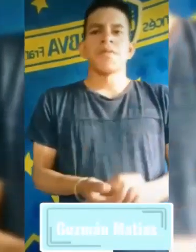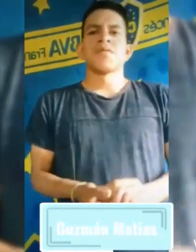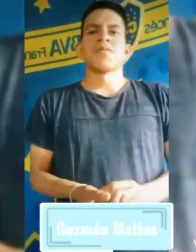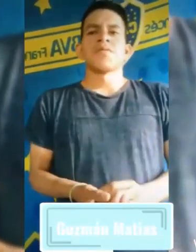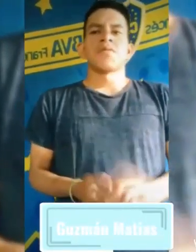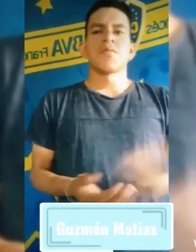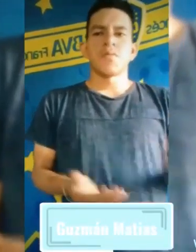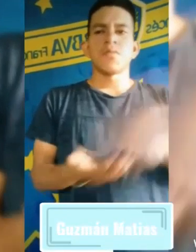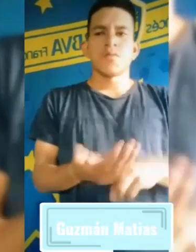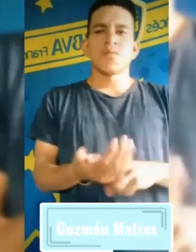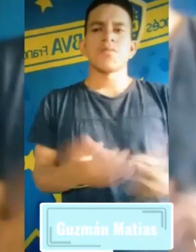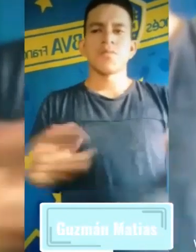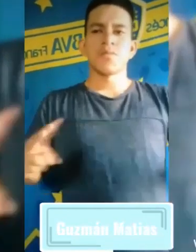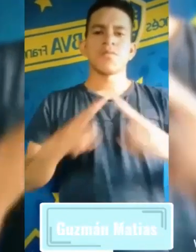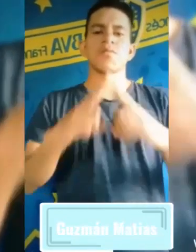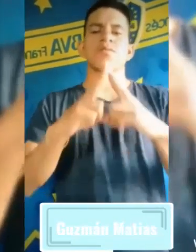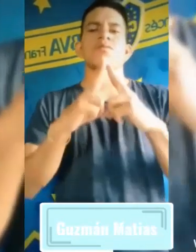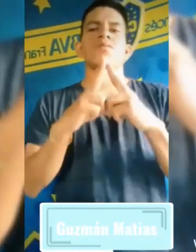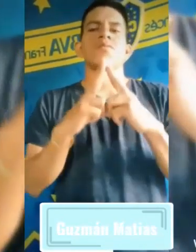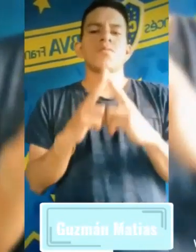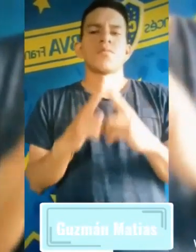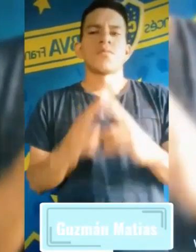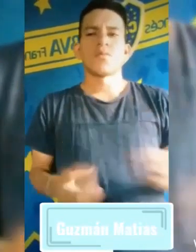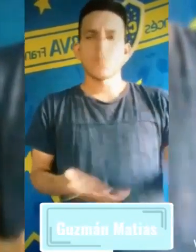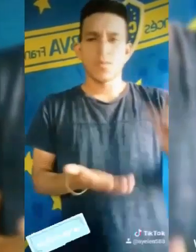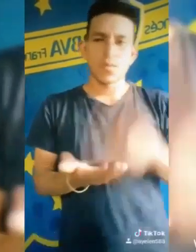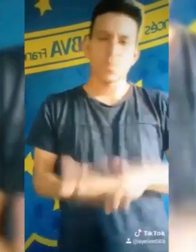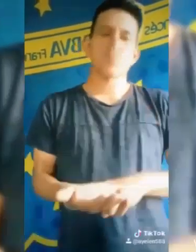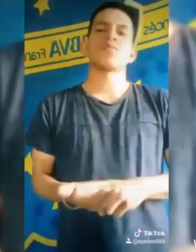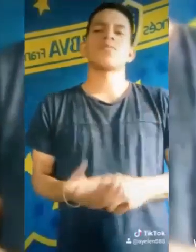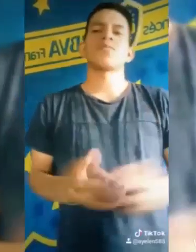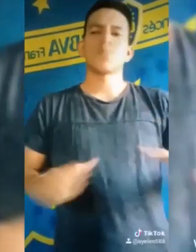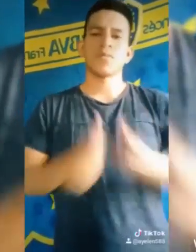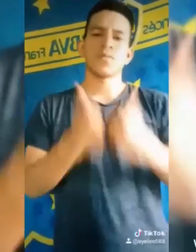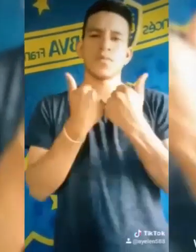Volveremos a juntarnos, volveremos a brindar.